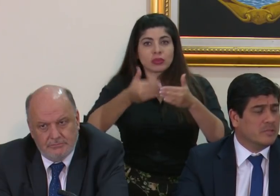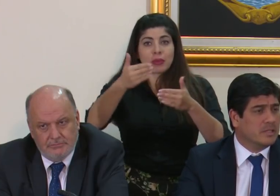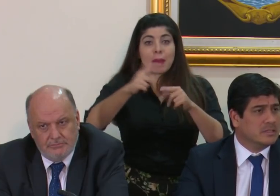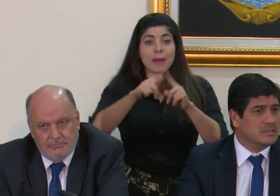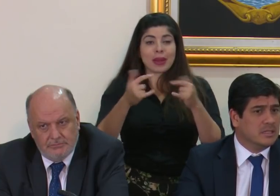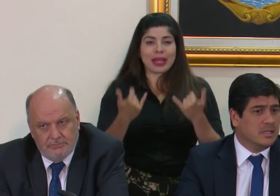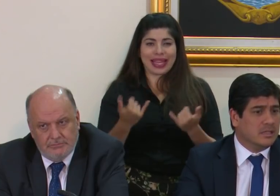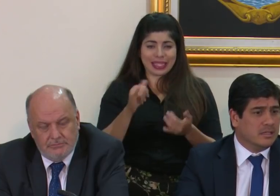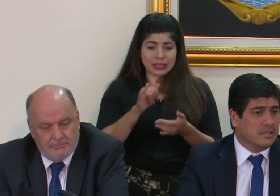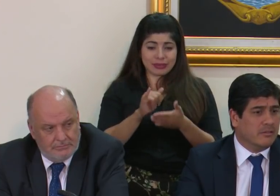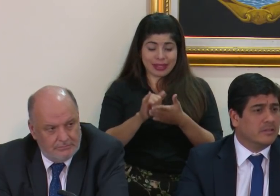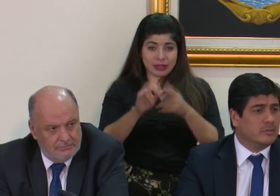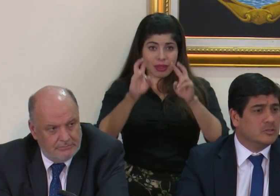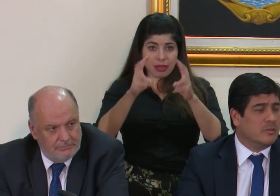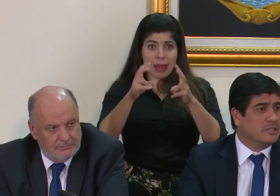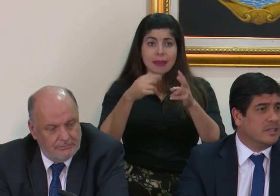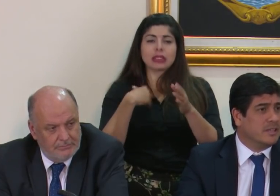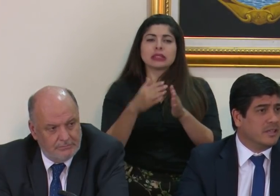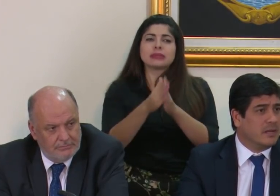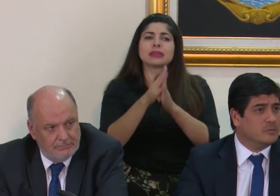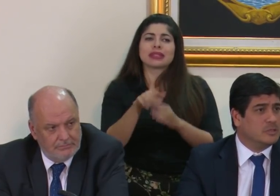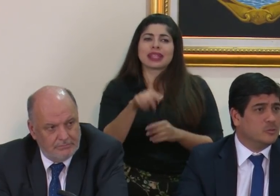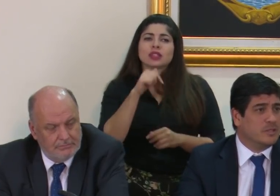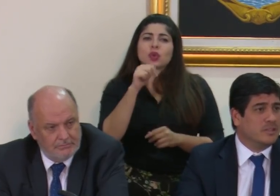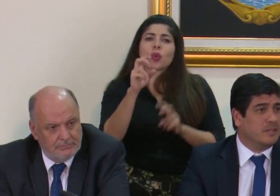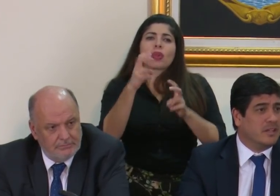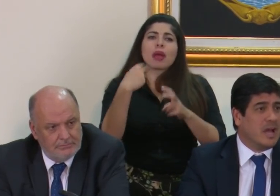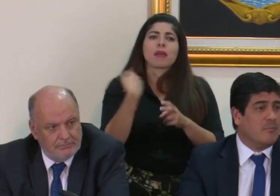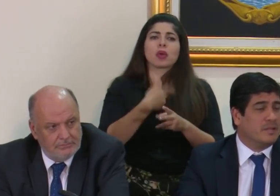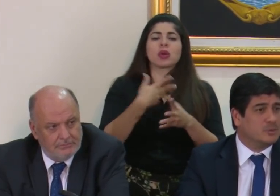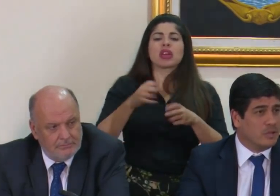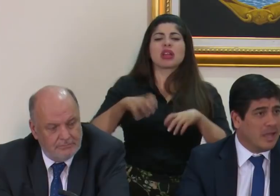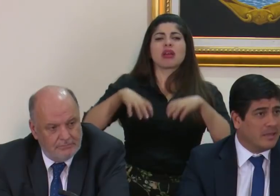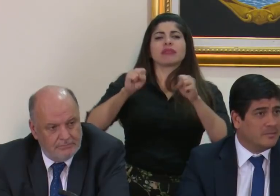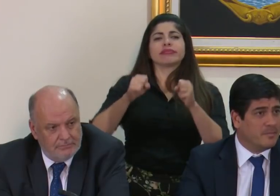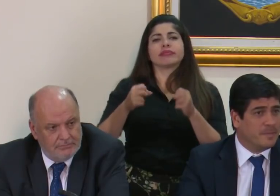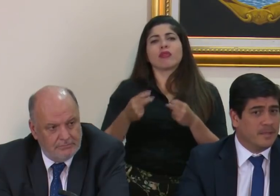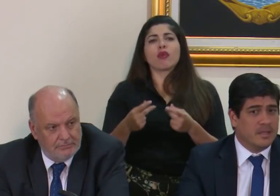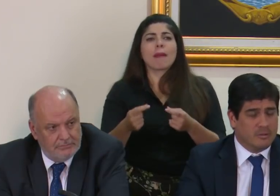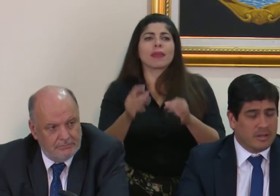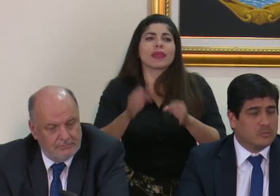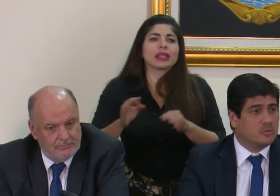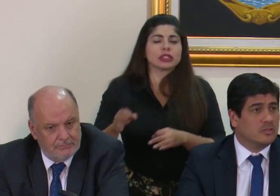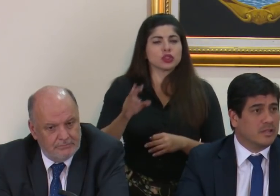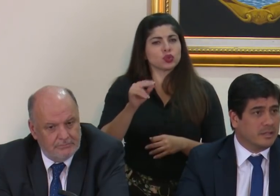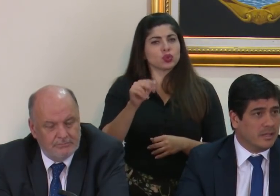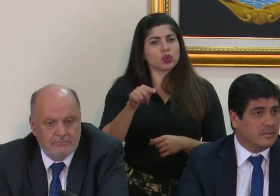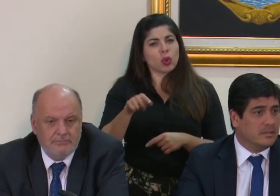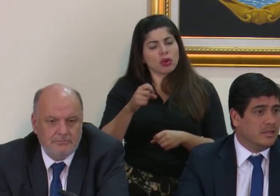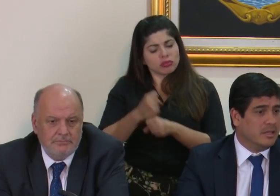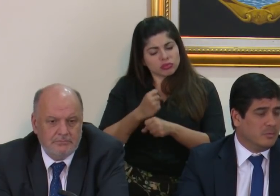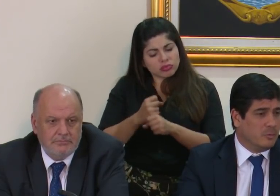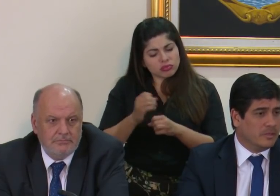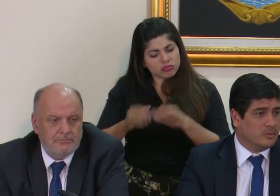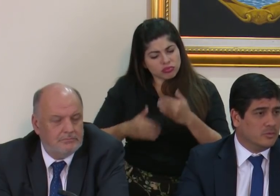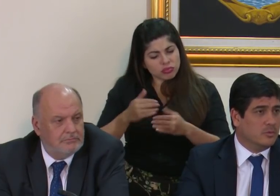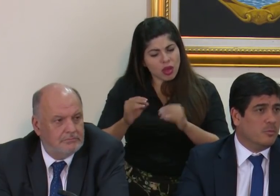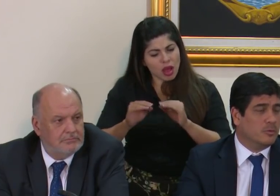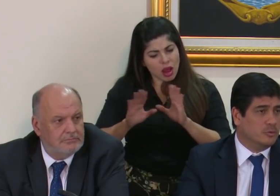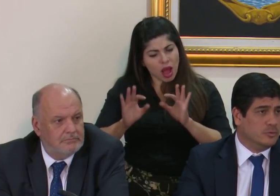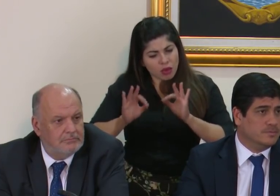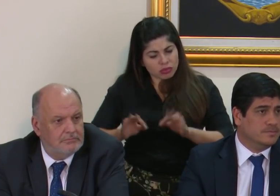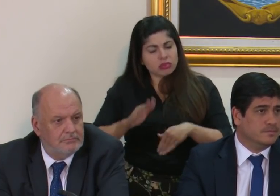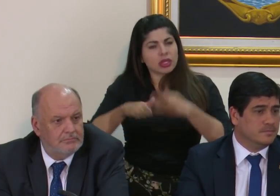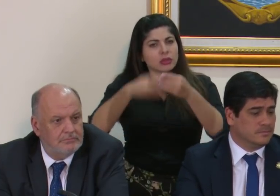lo que ruego también es, a ver, no es una materia que queramos asumir de manera apresurada y lo haremos con claridad en el momento